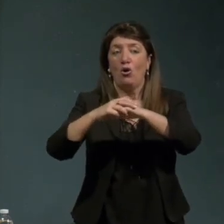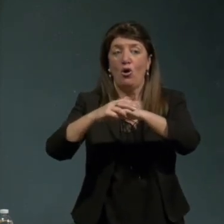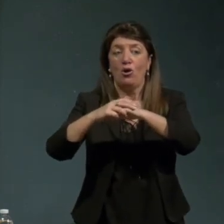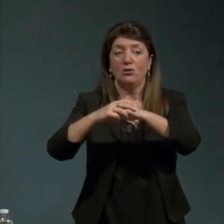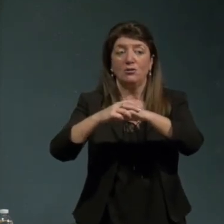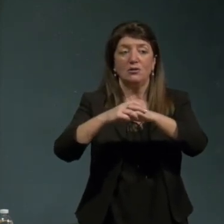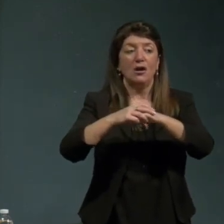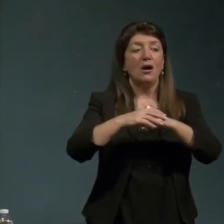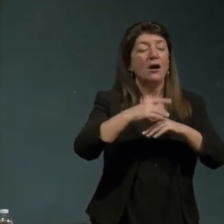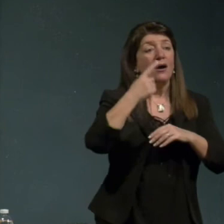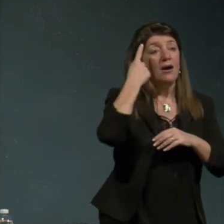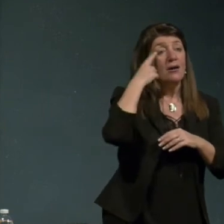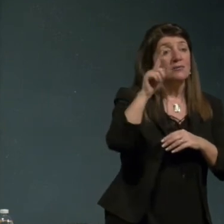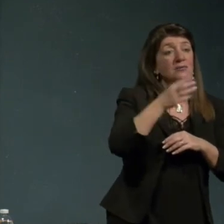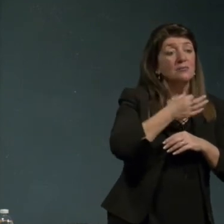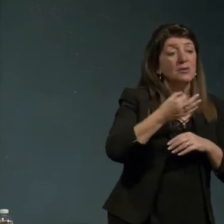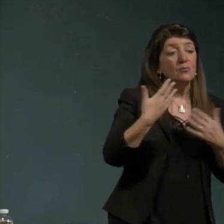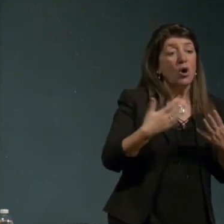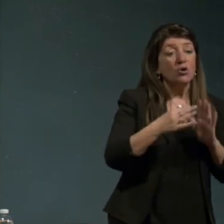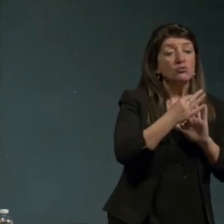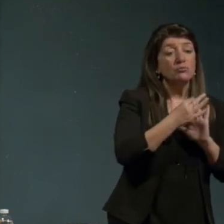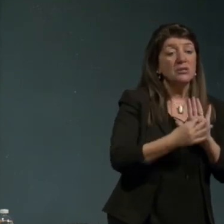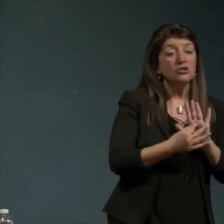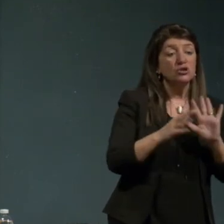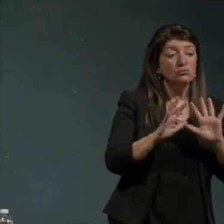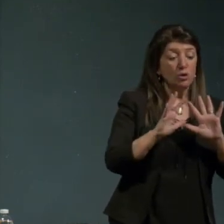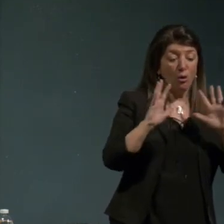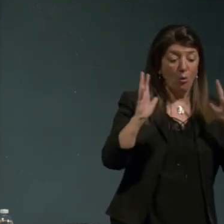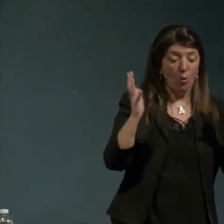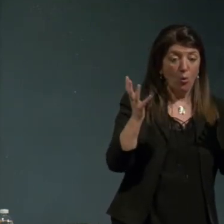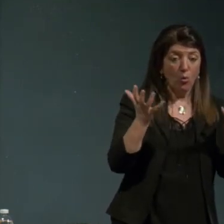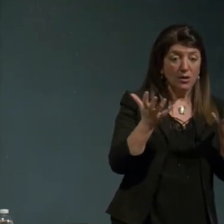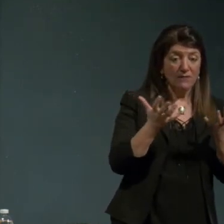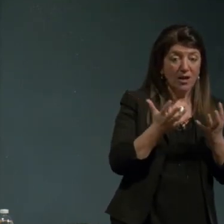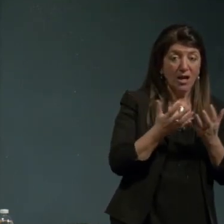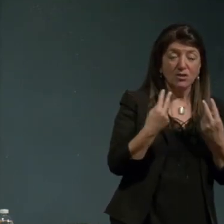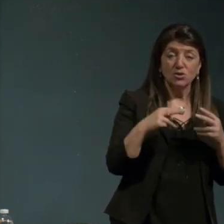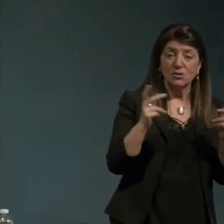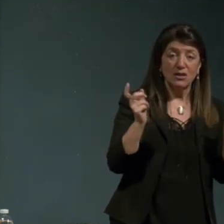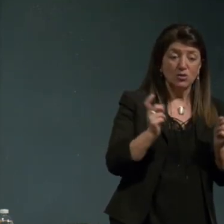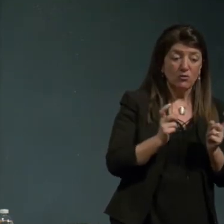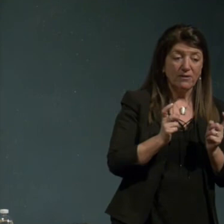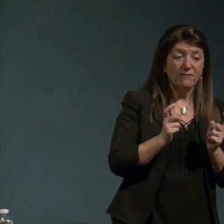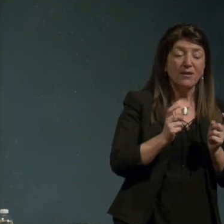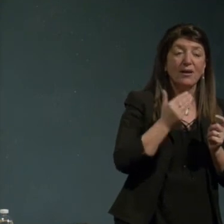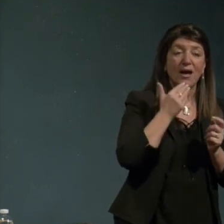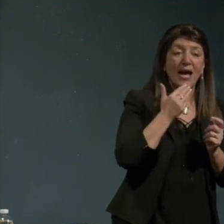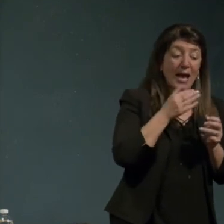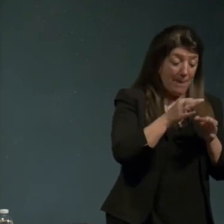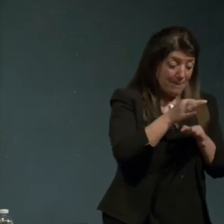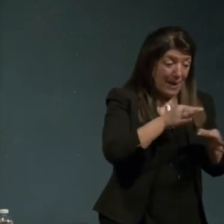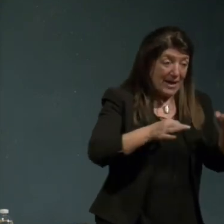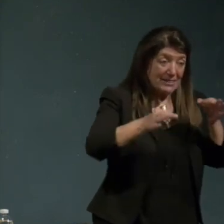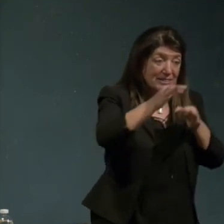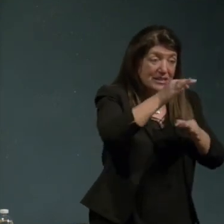'inizio i principi dell'universo sono le processus di unione delle particelle che si